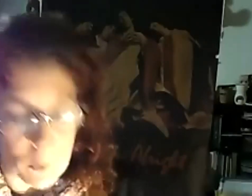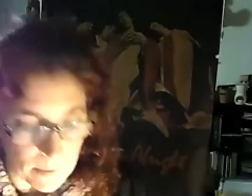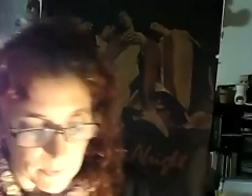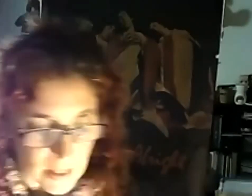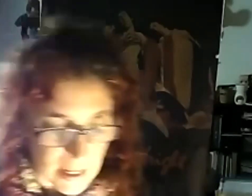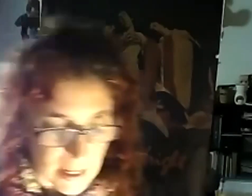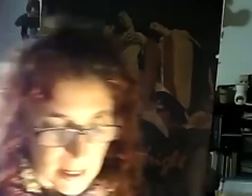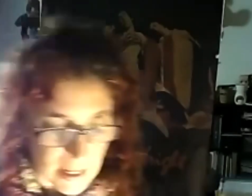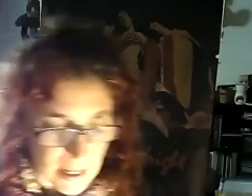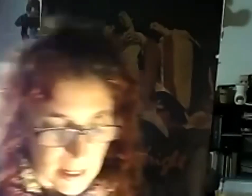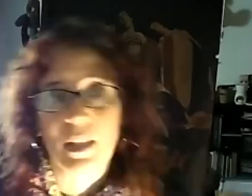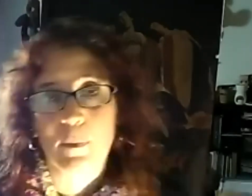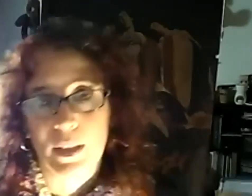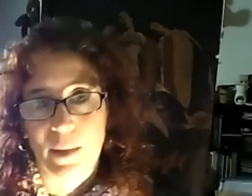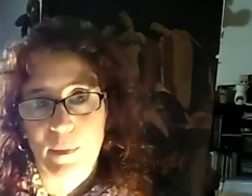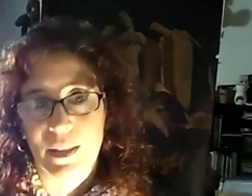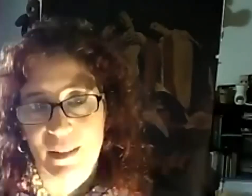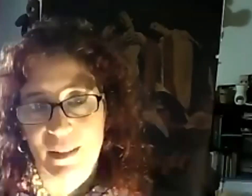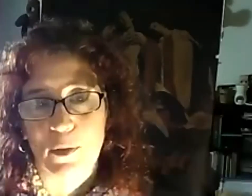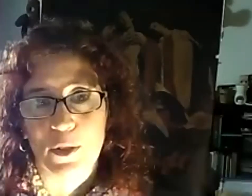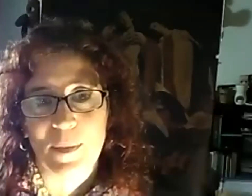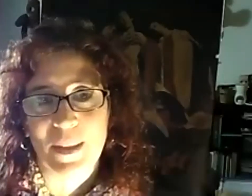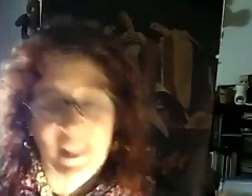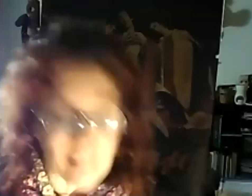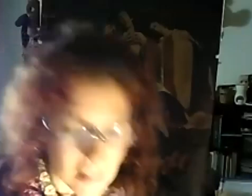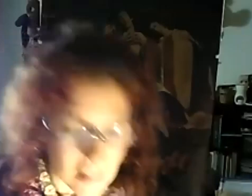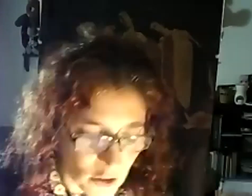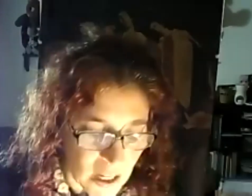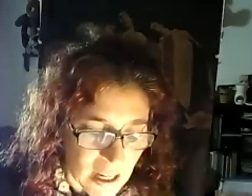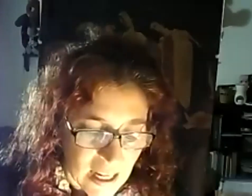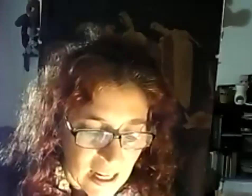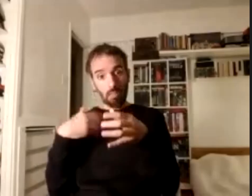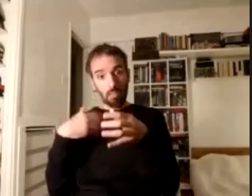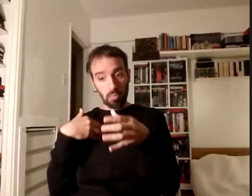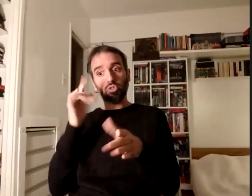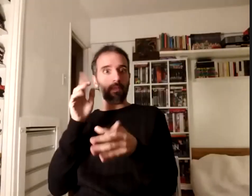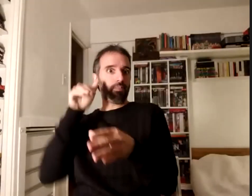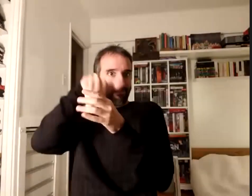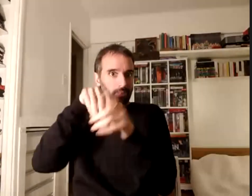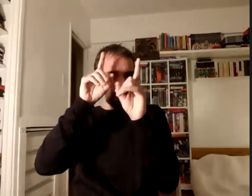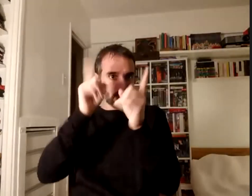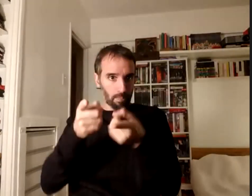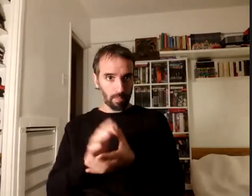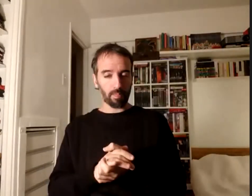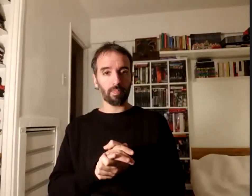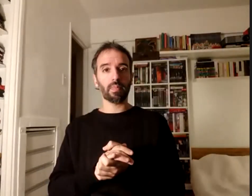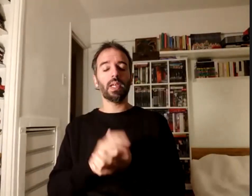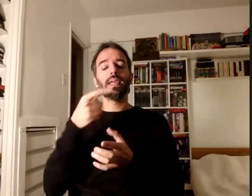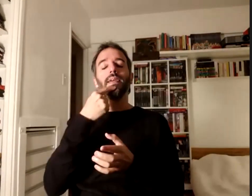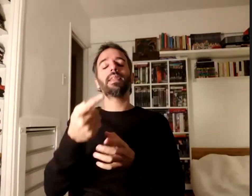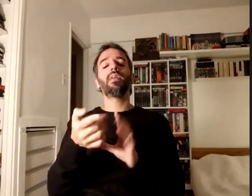el programa de orientación equipo que también orgullosamente integro y que es el dispositivo que acompaña las trayectorias